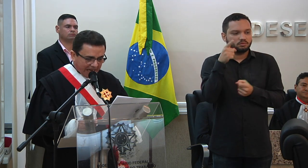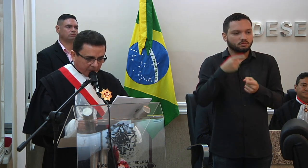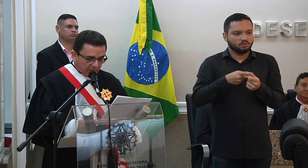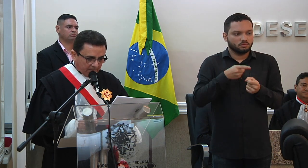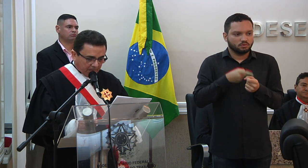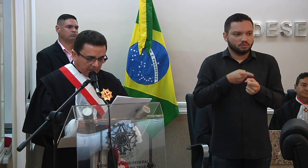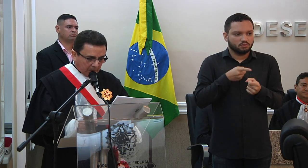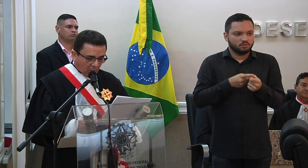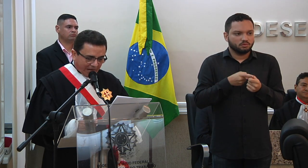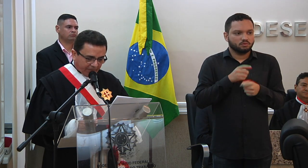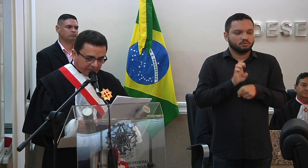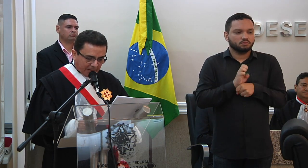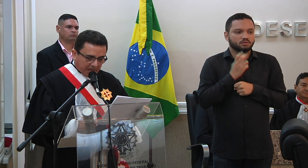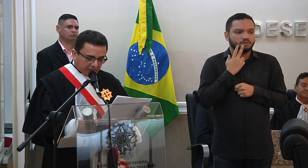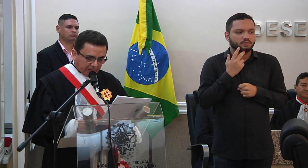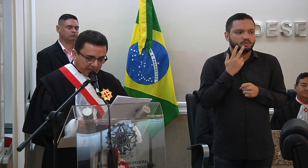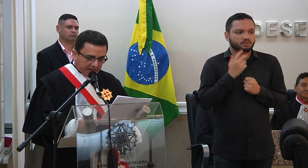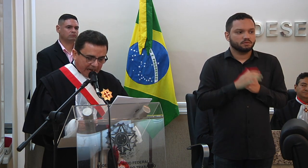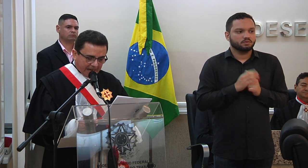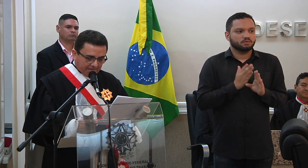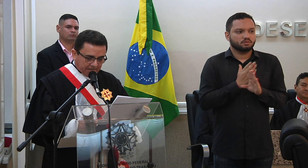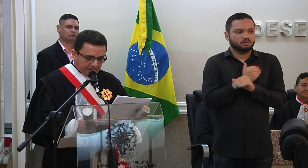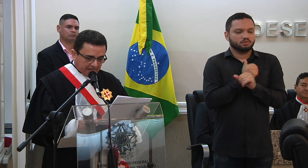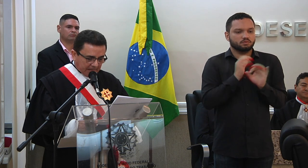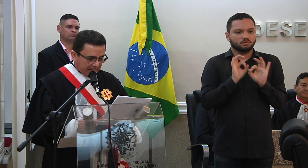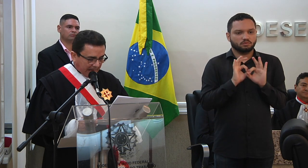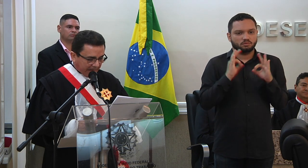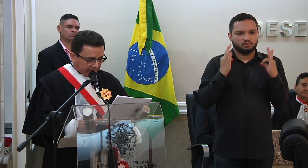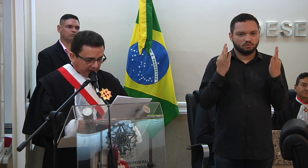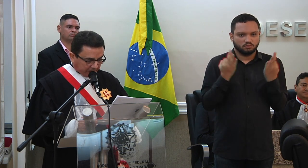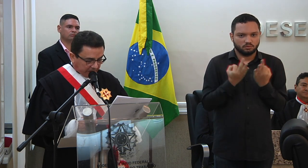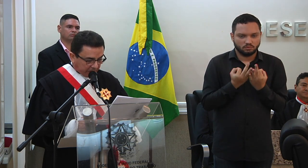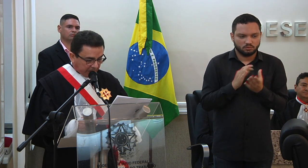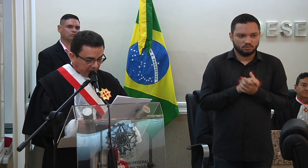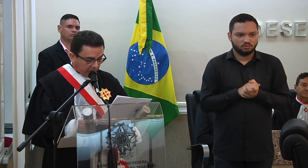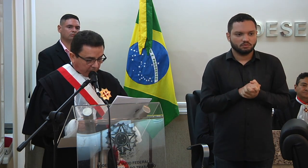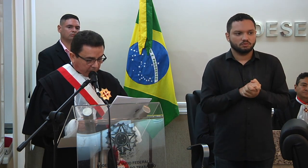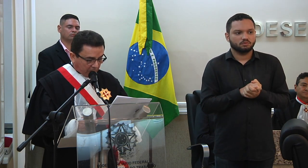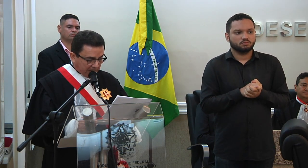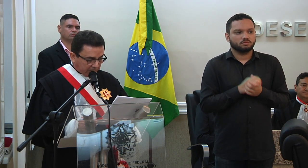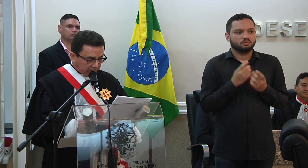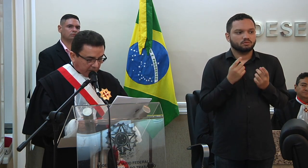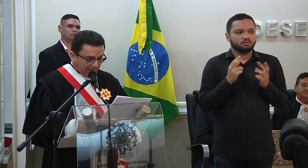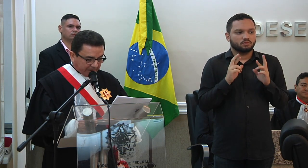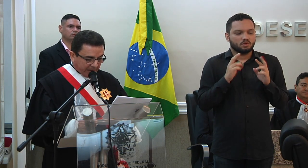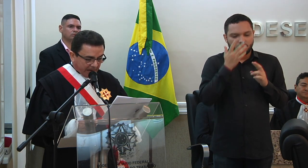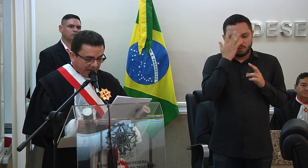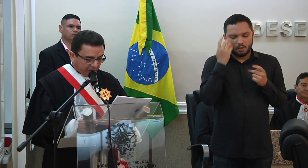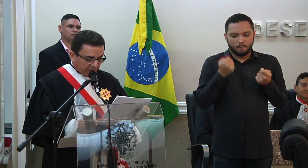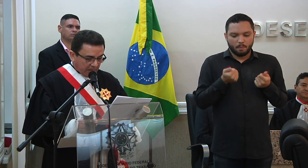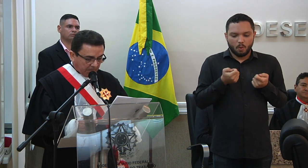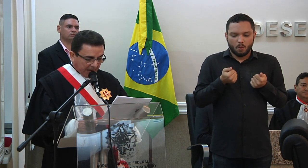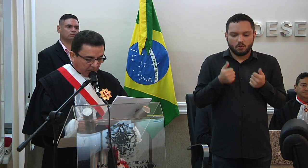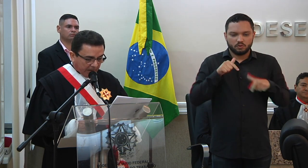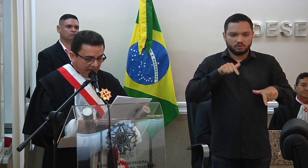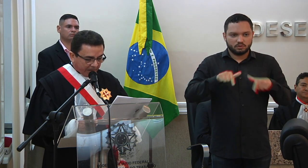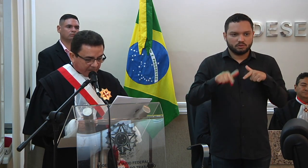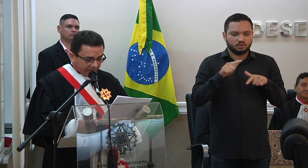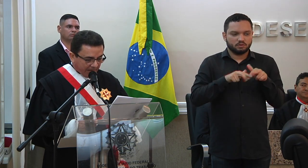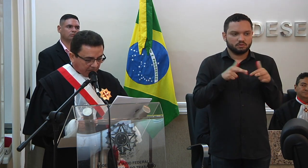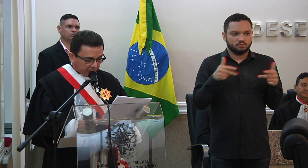interior do Estado, o afastamento familiar, a escassez de recursos humanos e materiais